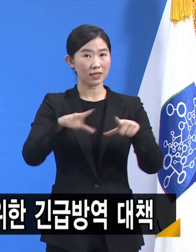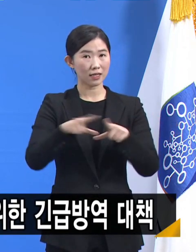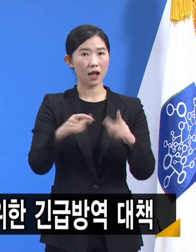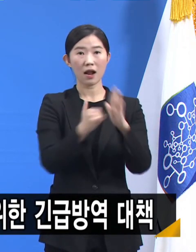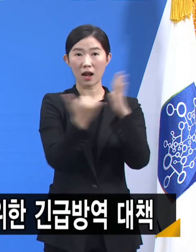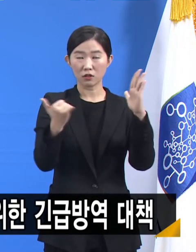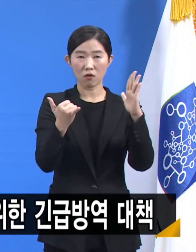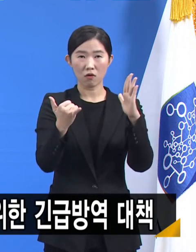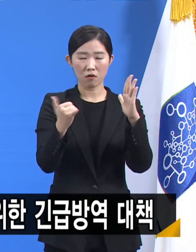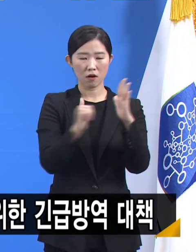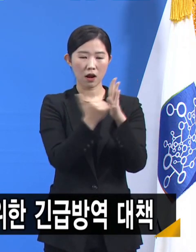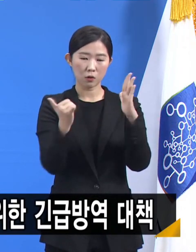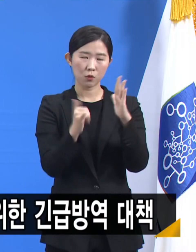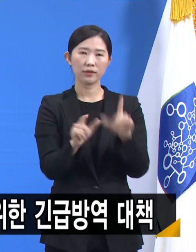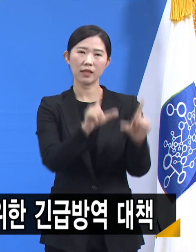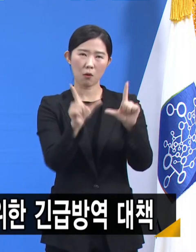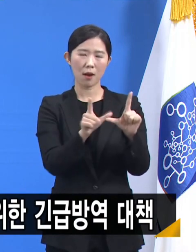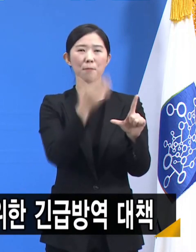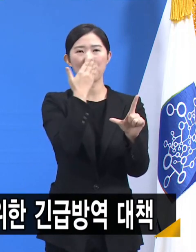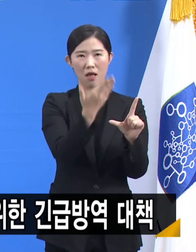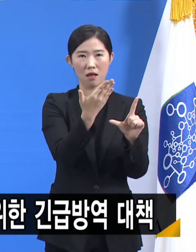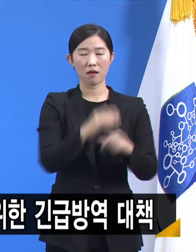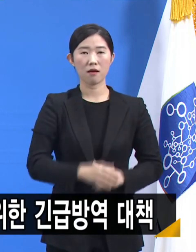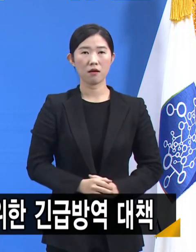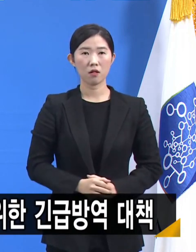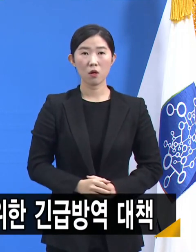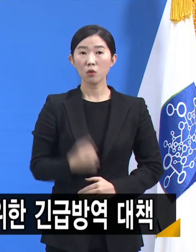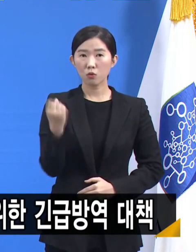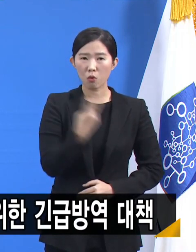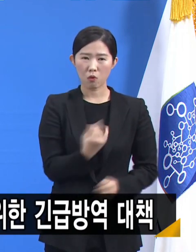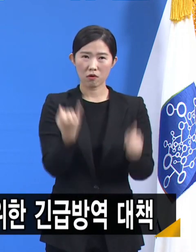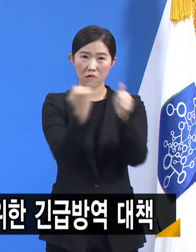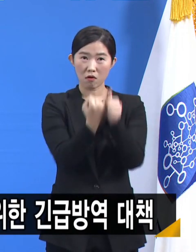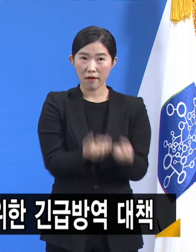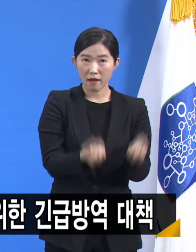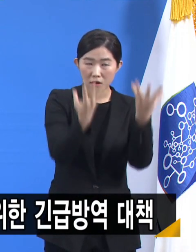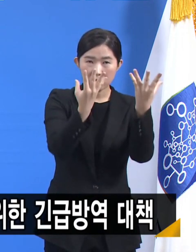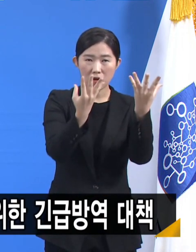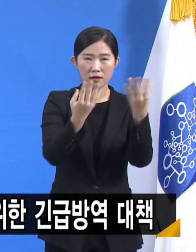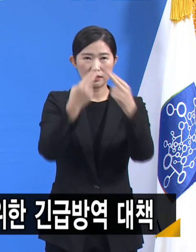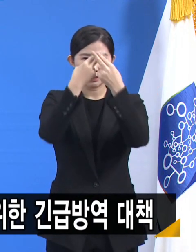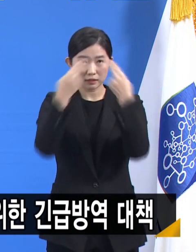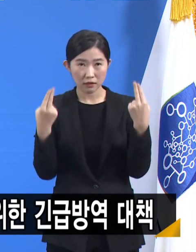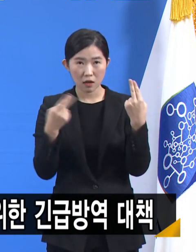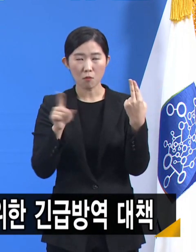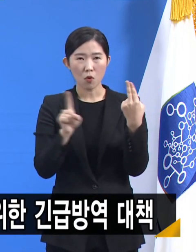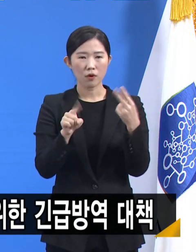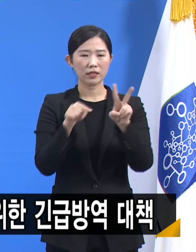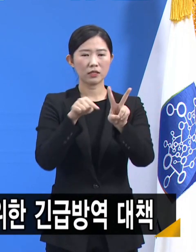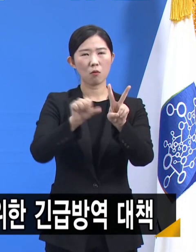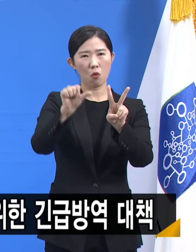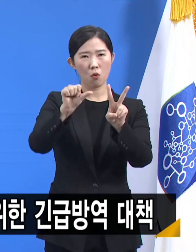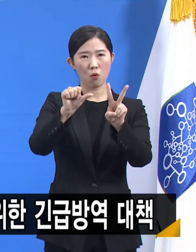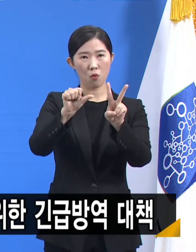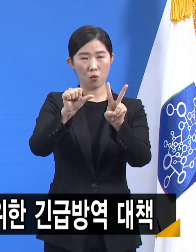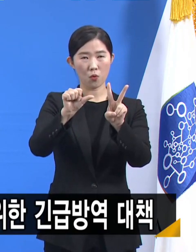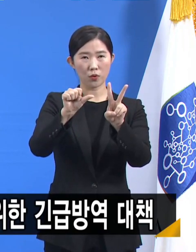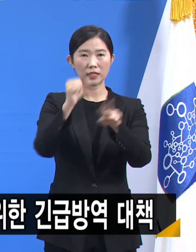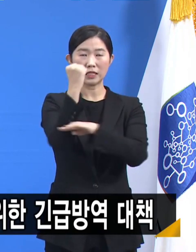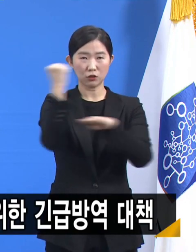제외되고 불가피성을 감안해서 결혼식과 장례식은 2.5단계 거리두기, 즉